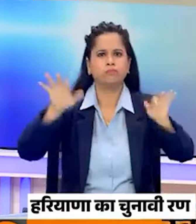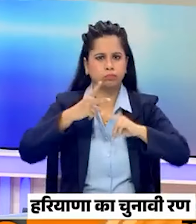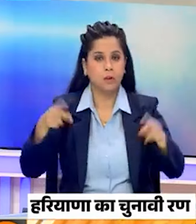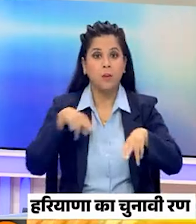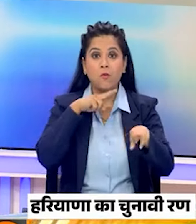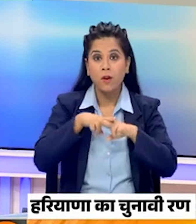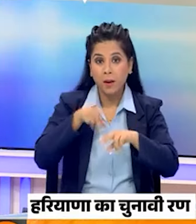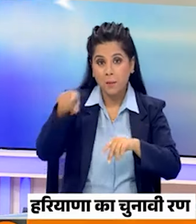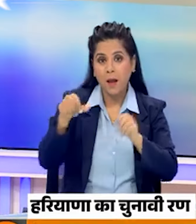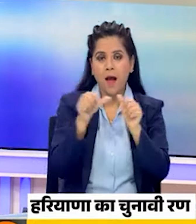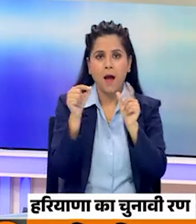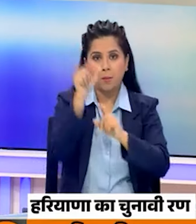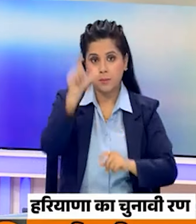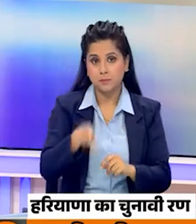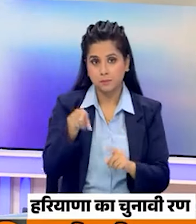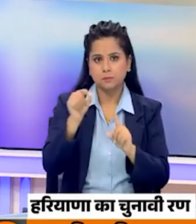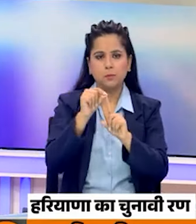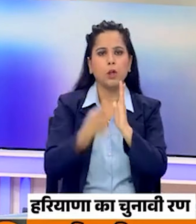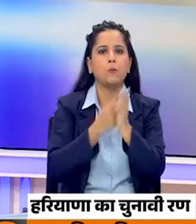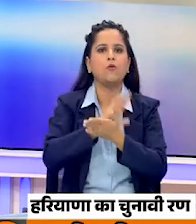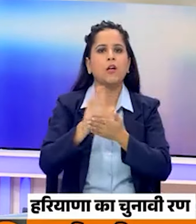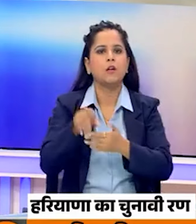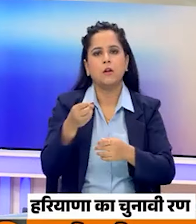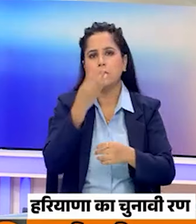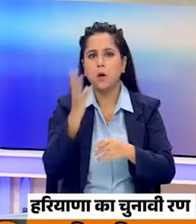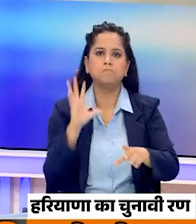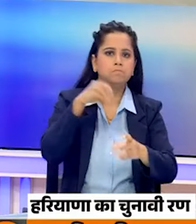उम्मीद्वार प्रवेश मेटल बीजेपी में शामिल